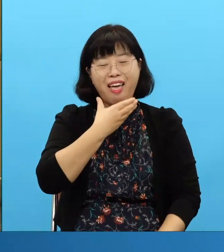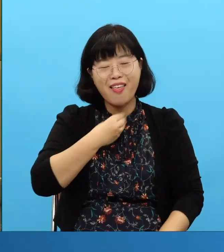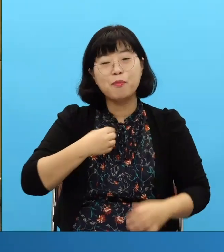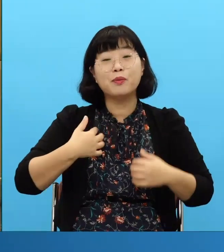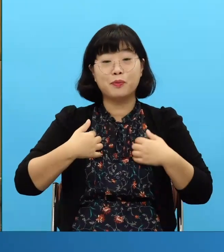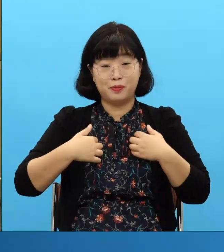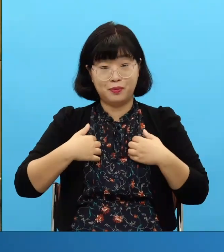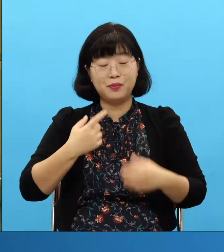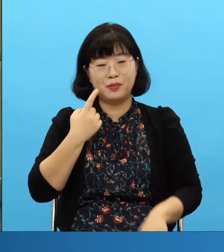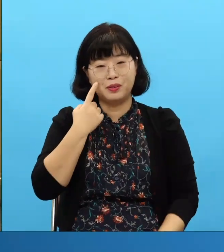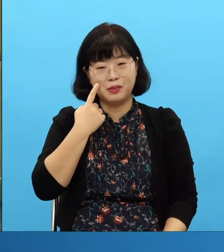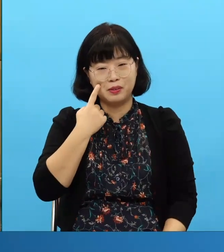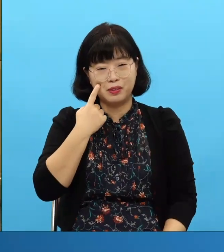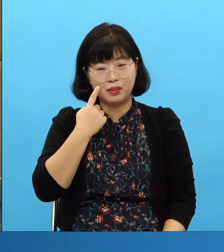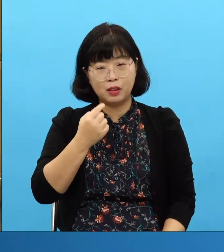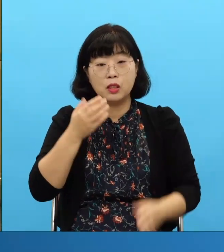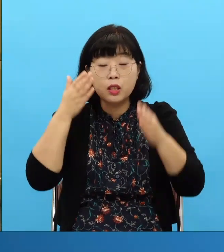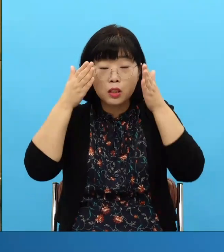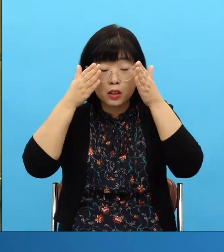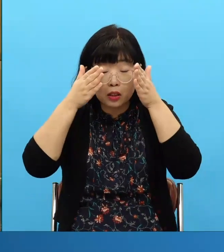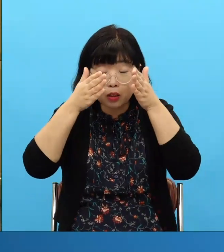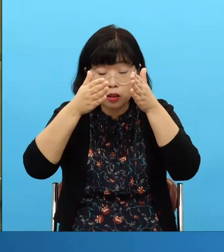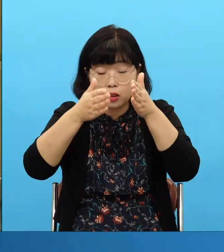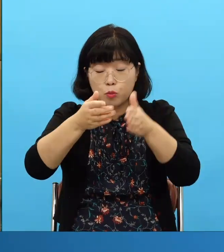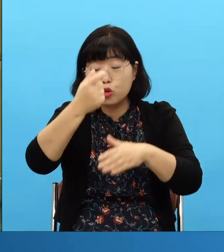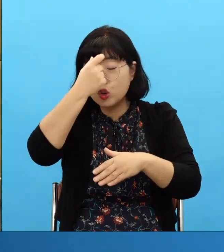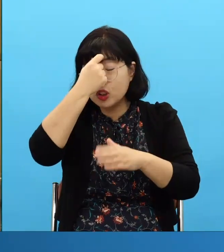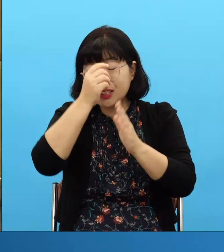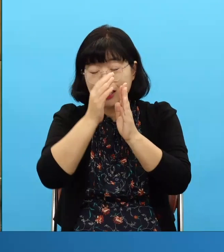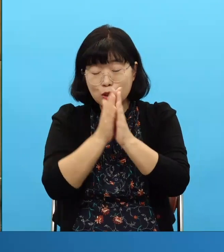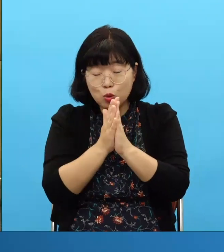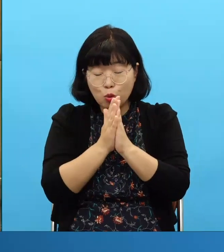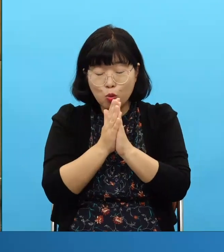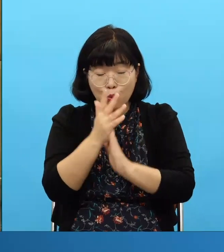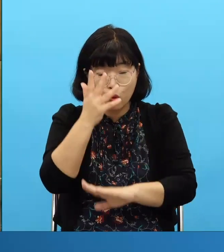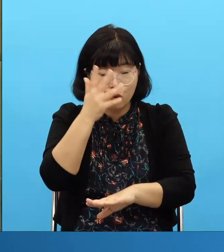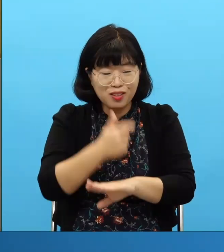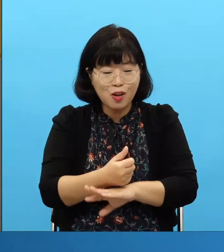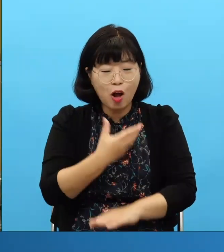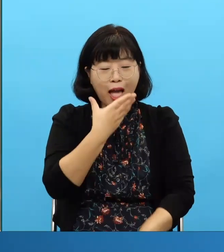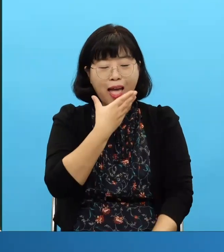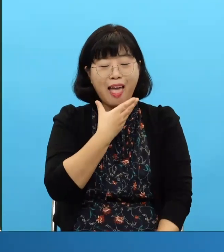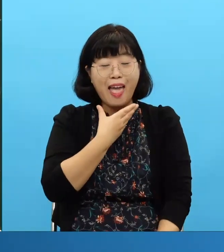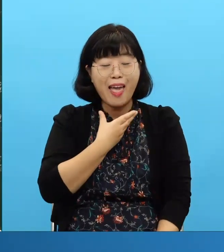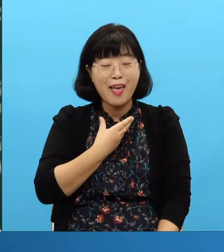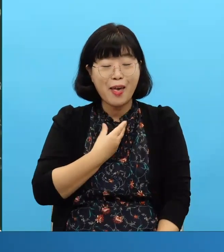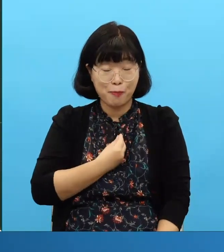puedan concentrarse el domingo en la oración Es algo muy feliz, ¿verdad?